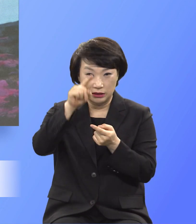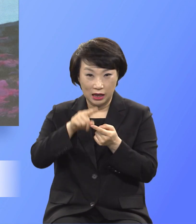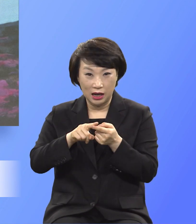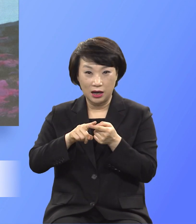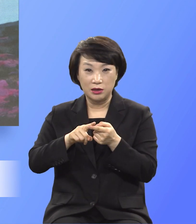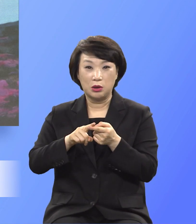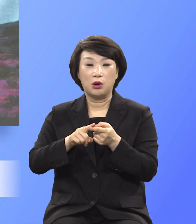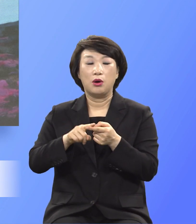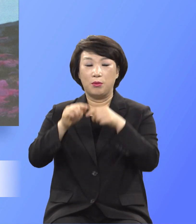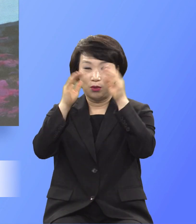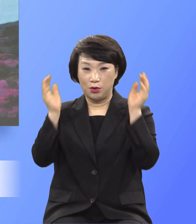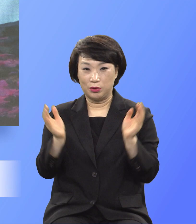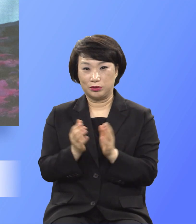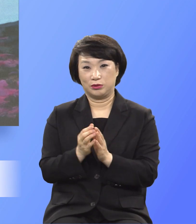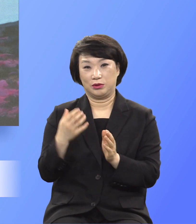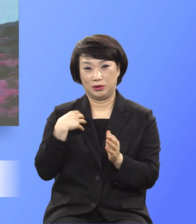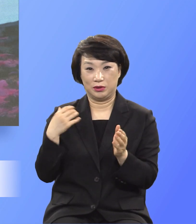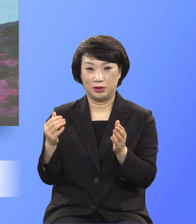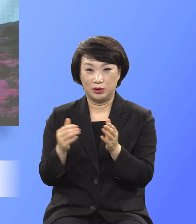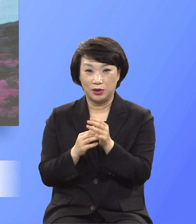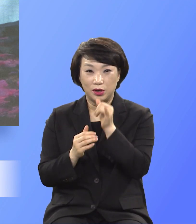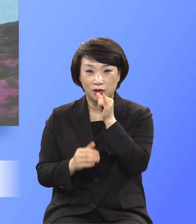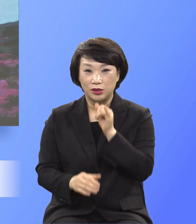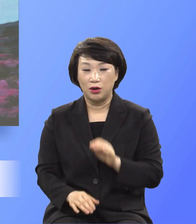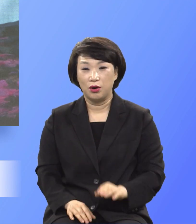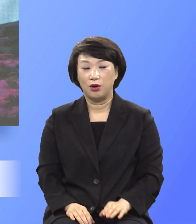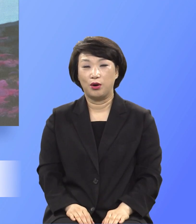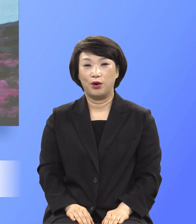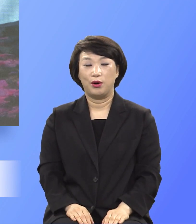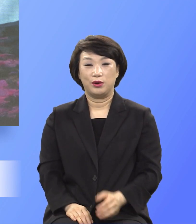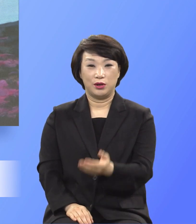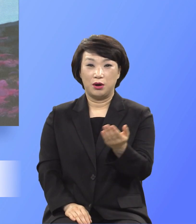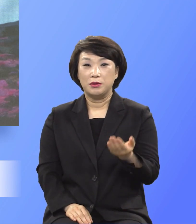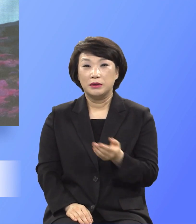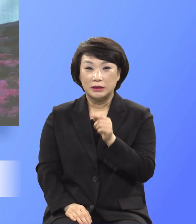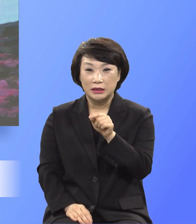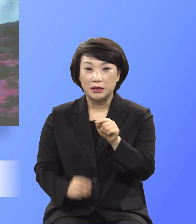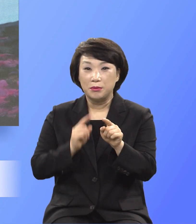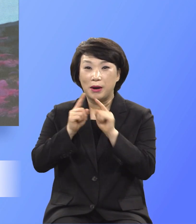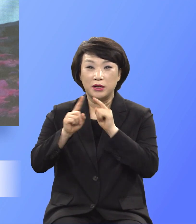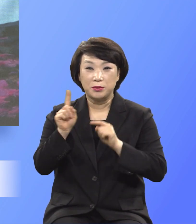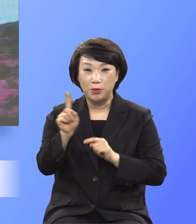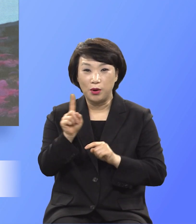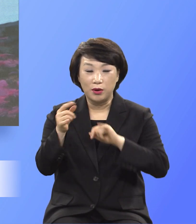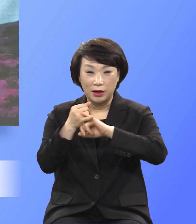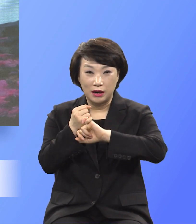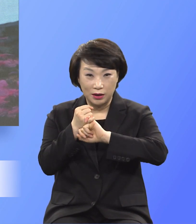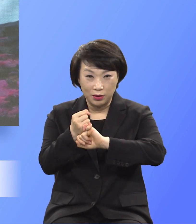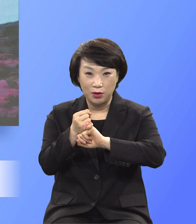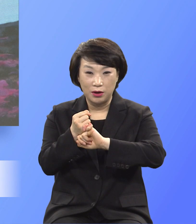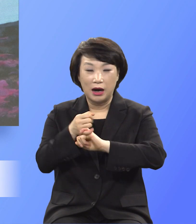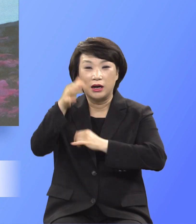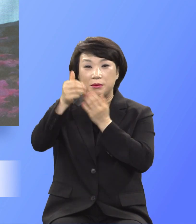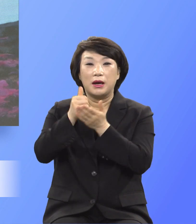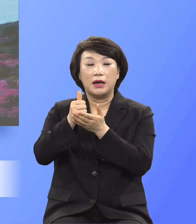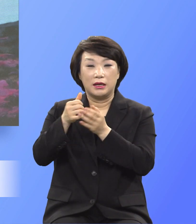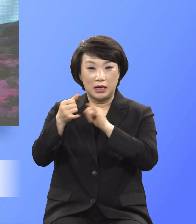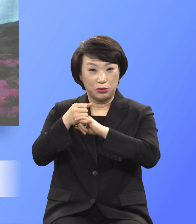이루고 있으니 어떤 말씀이든 그 약속을 가진 자는 복 있는